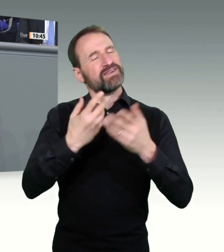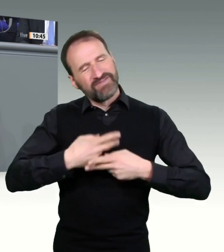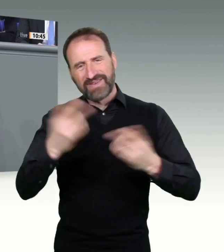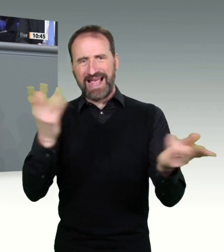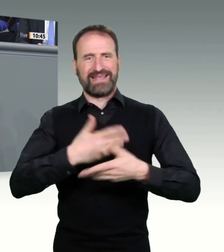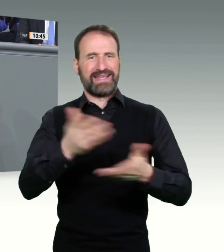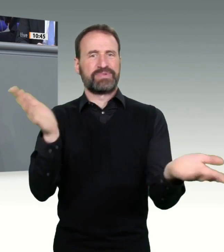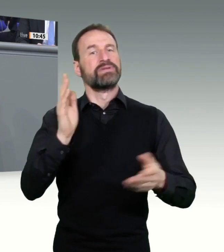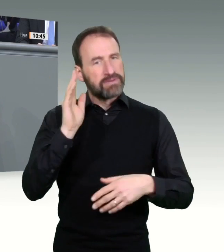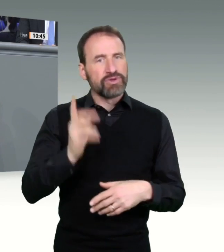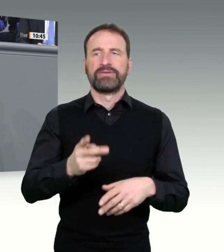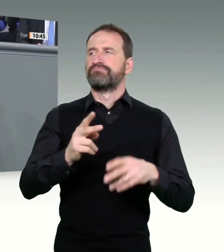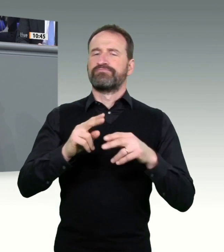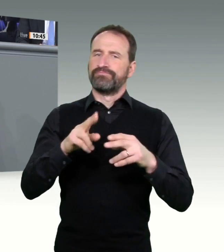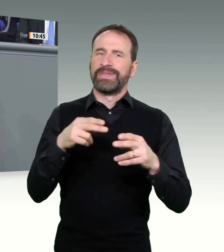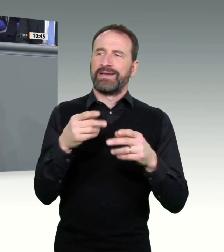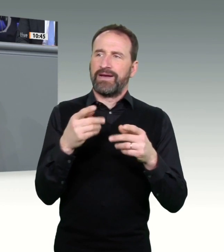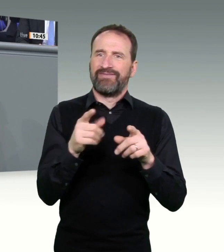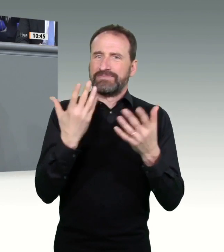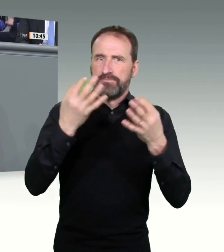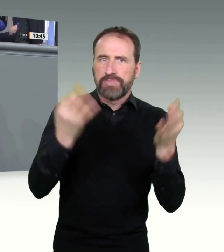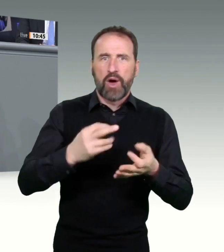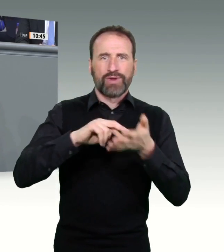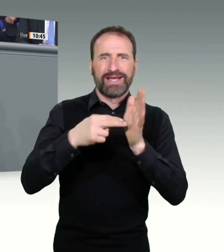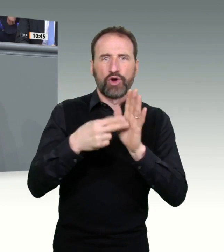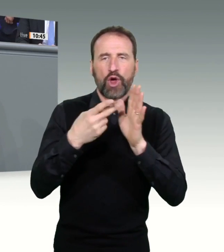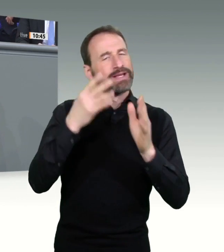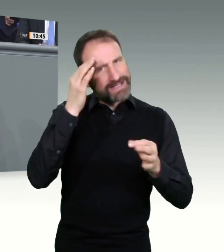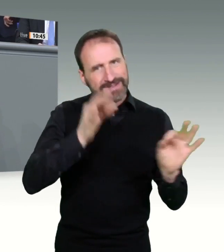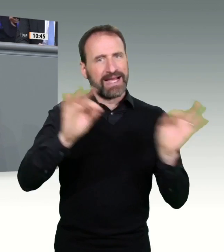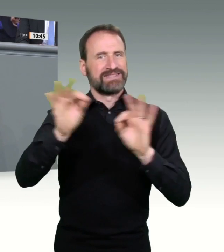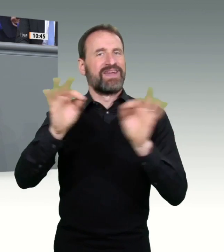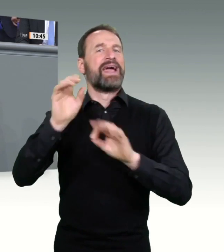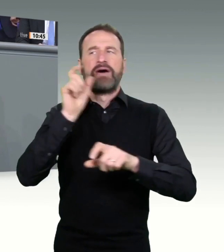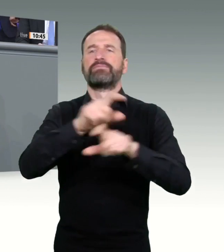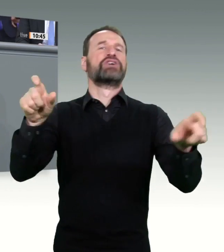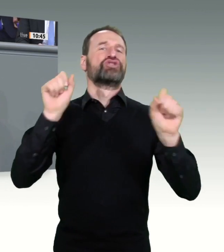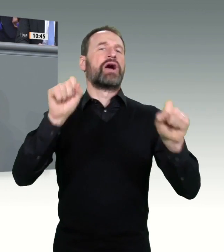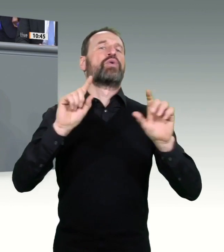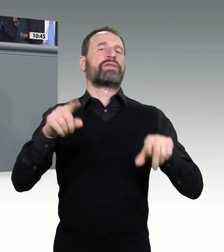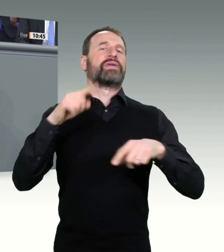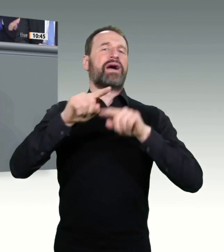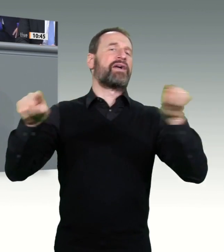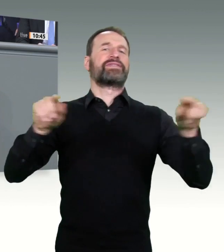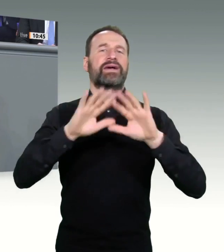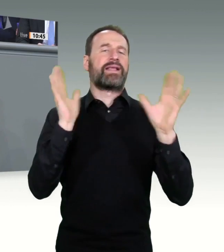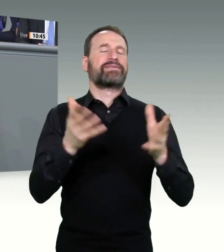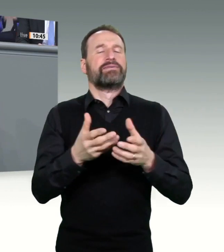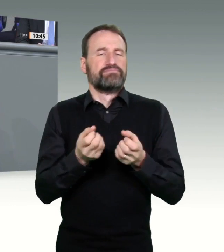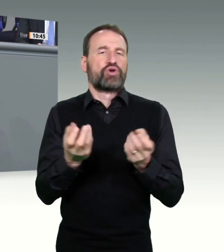Über drei Viertel davon, nämlich 100 Millionen, in zehn reichen Ländern. Dagegen haben 130 Länder